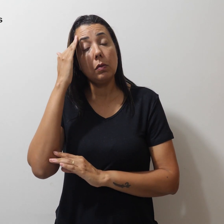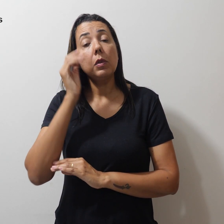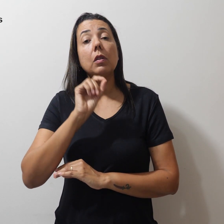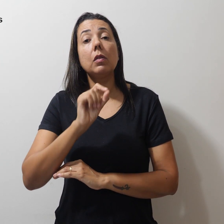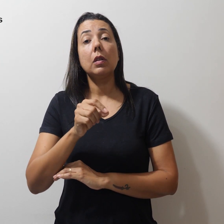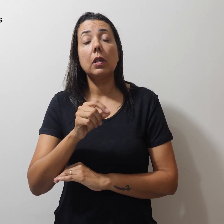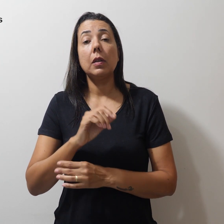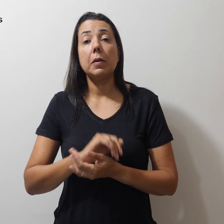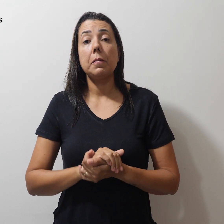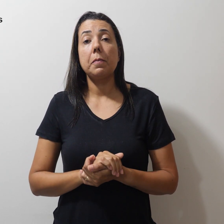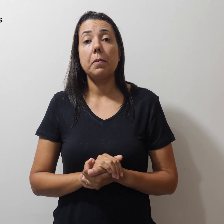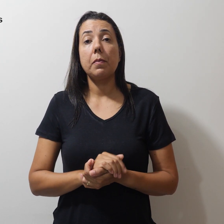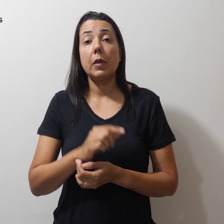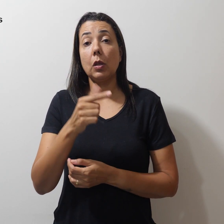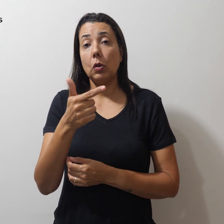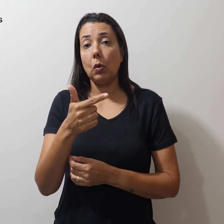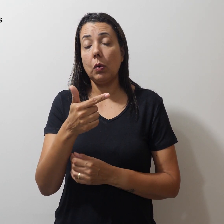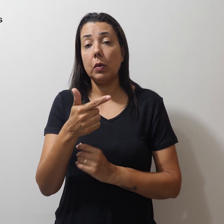pelo menos dois pareceres.